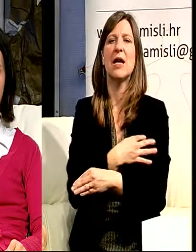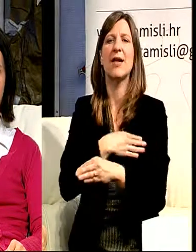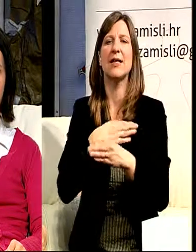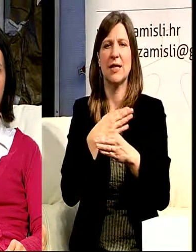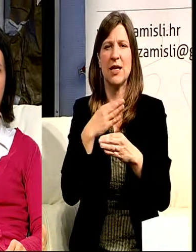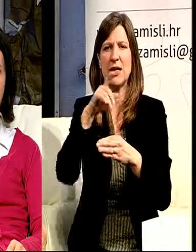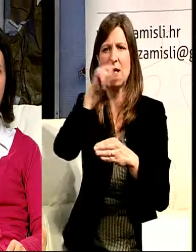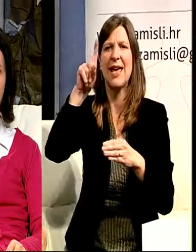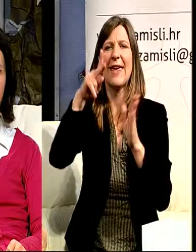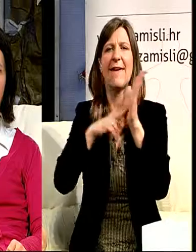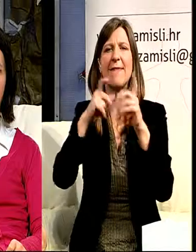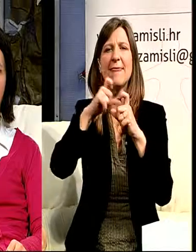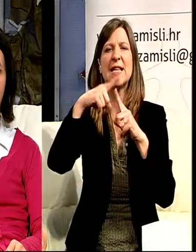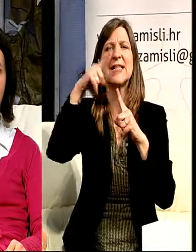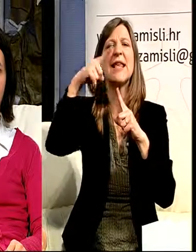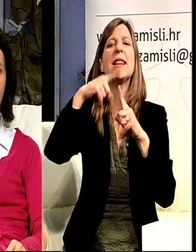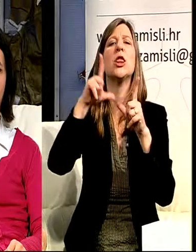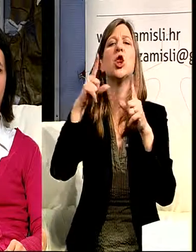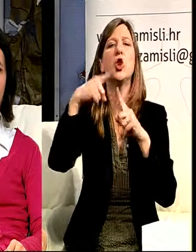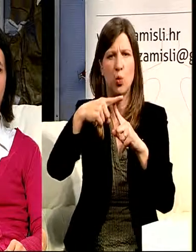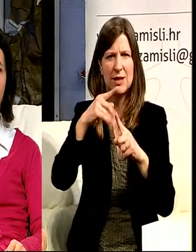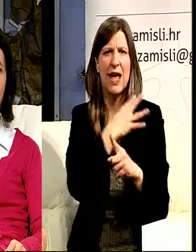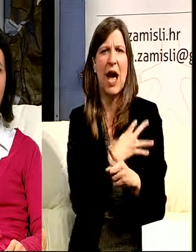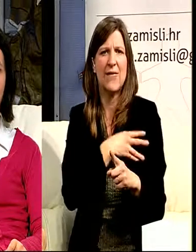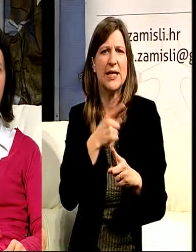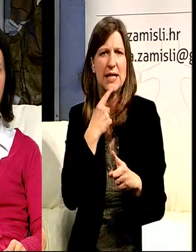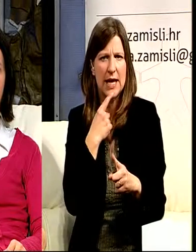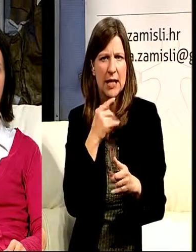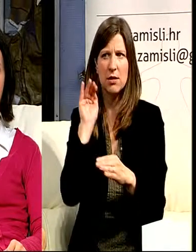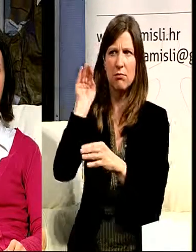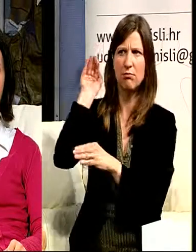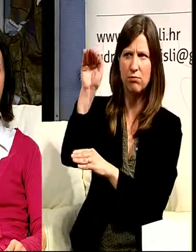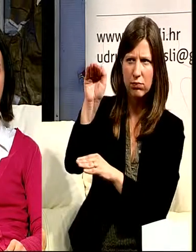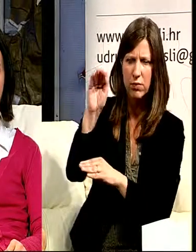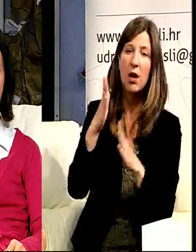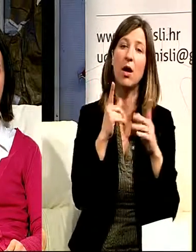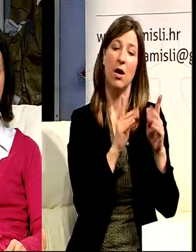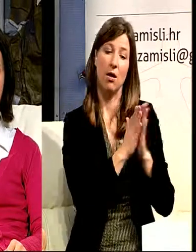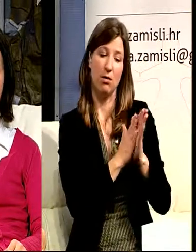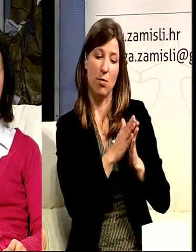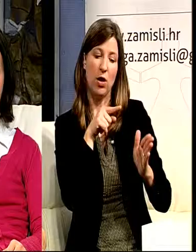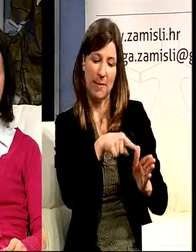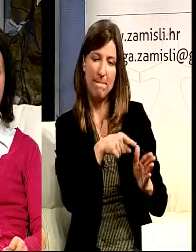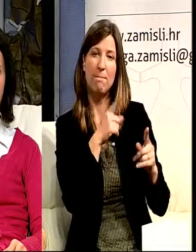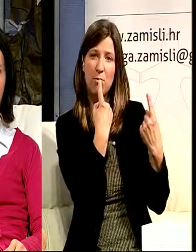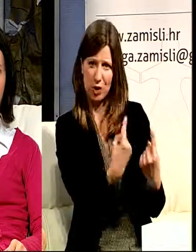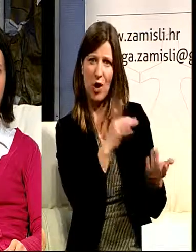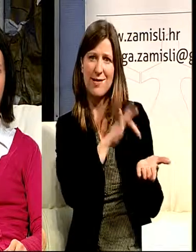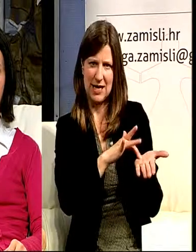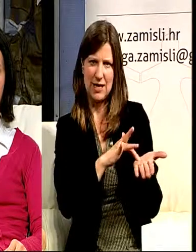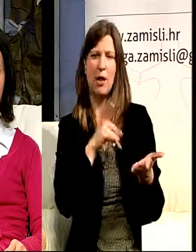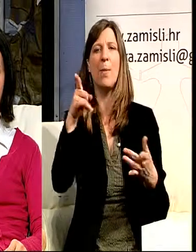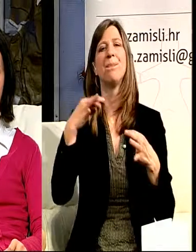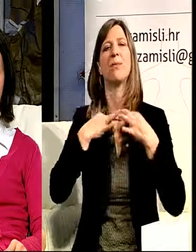testiramo stranicu koja je bila dijelomično pristupačna i profesor Jozić sa svojom